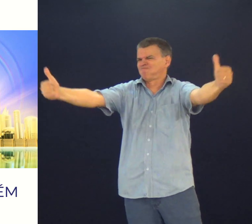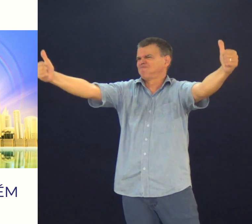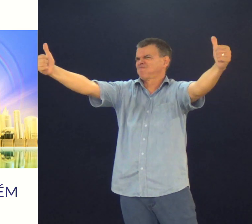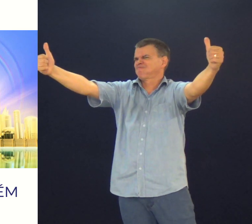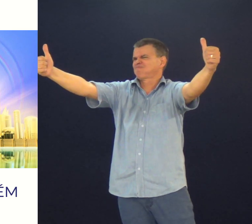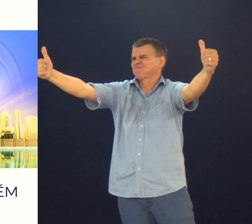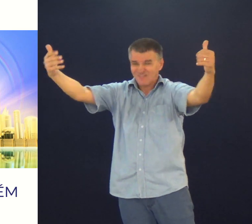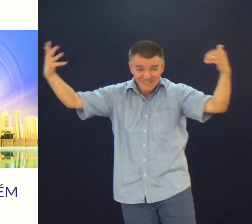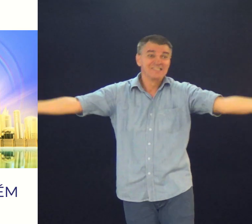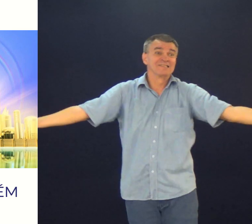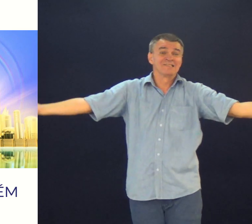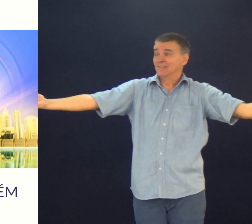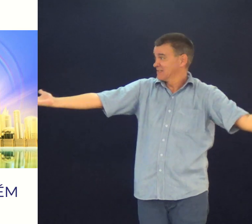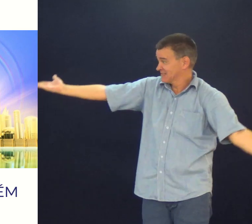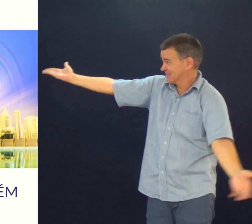Passará a ouvir Né?